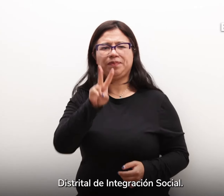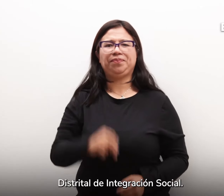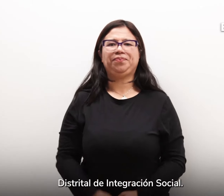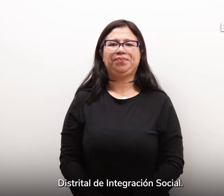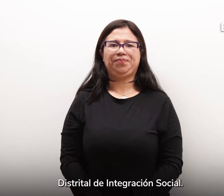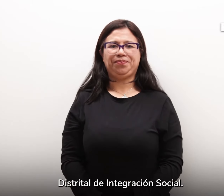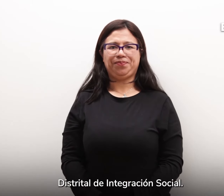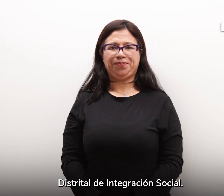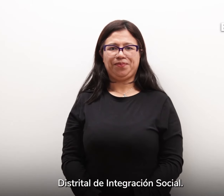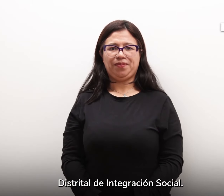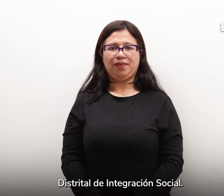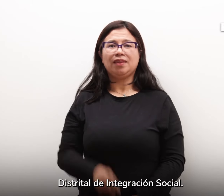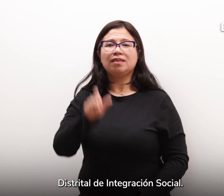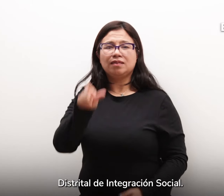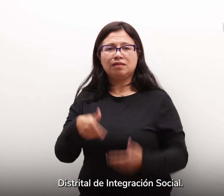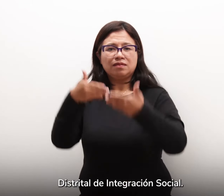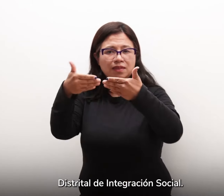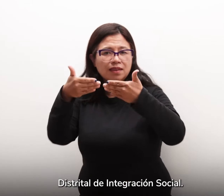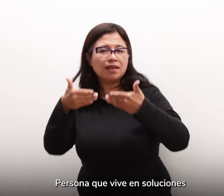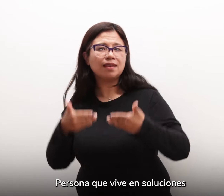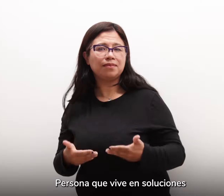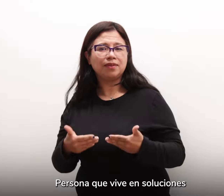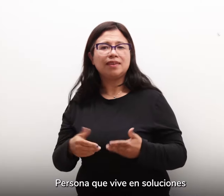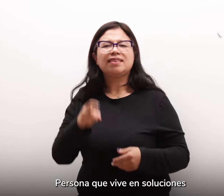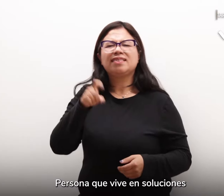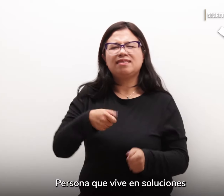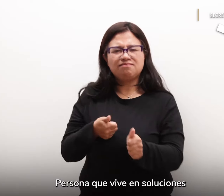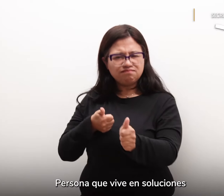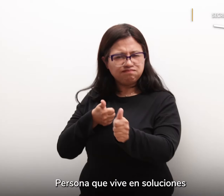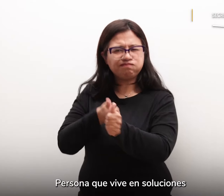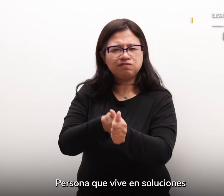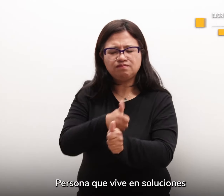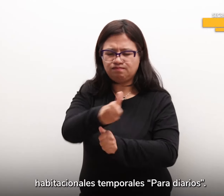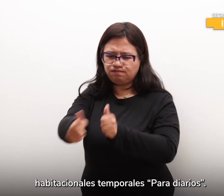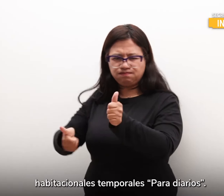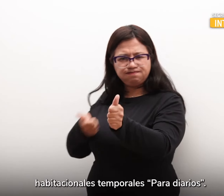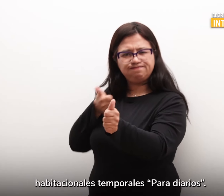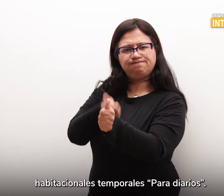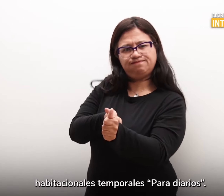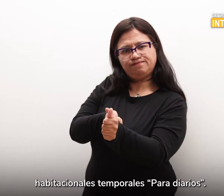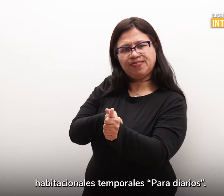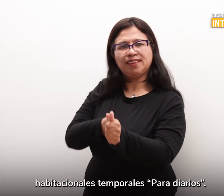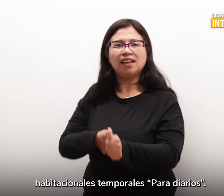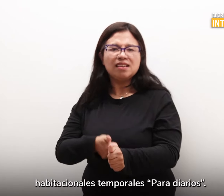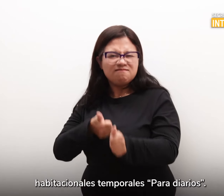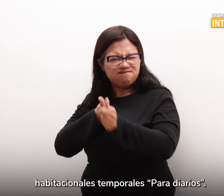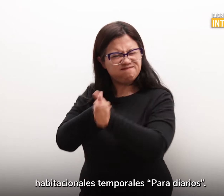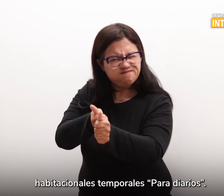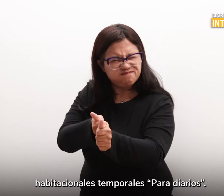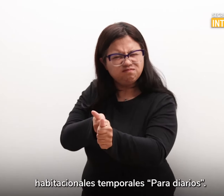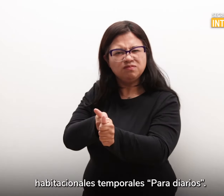Integración Social Persona que vive en soluciones habitacionales temporales, paga diarios